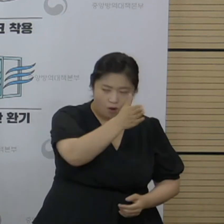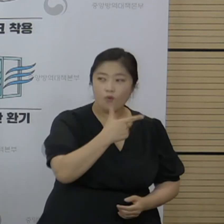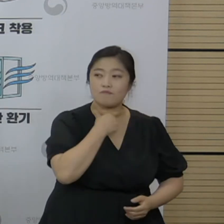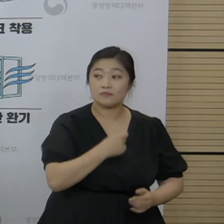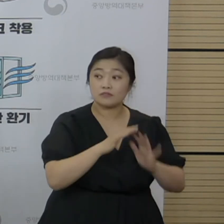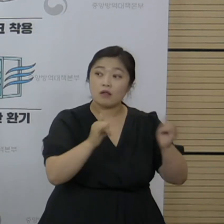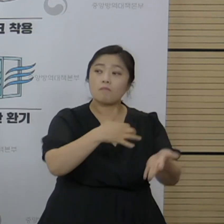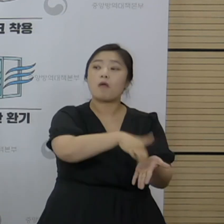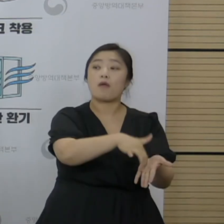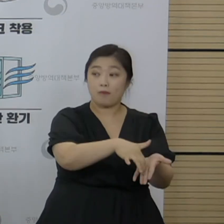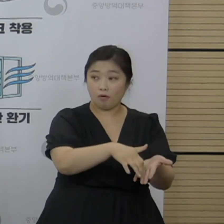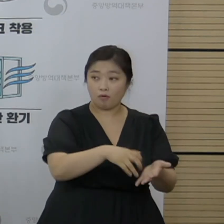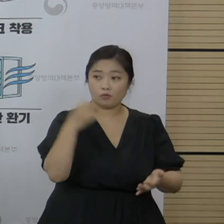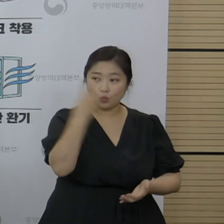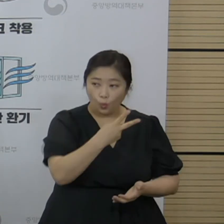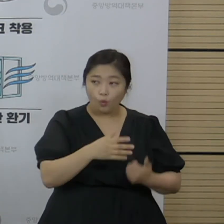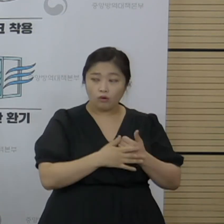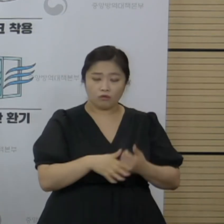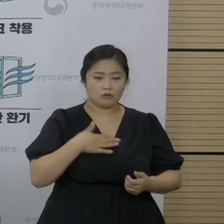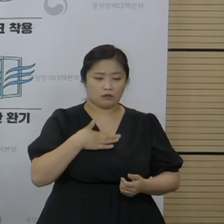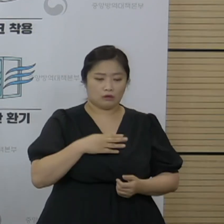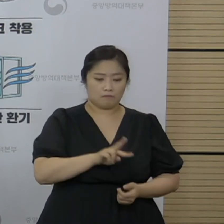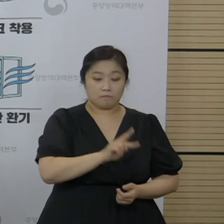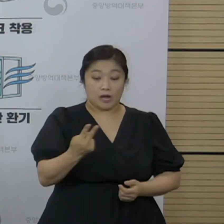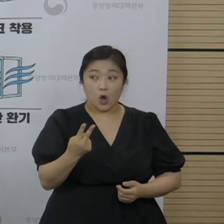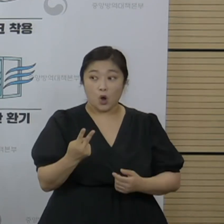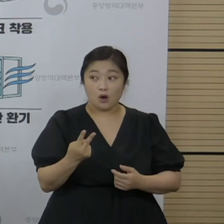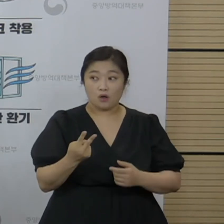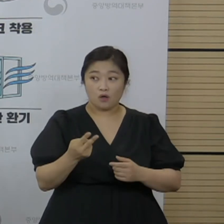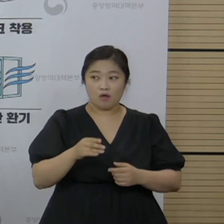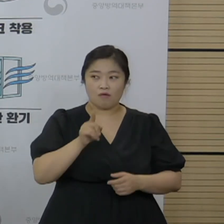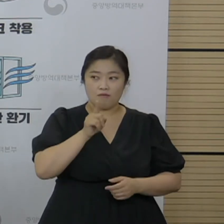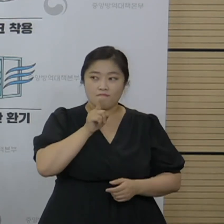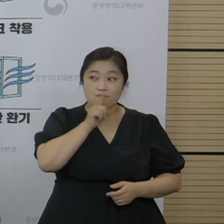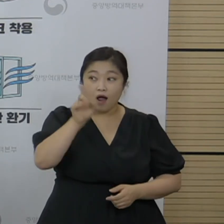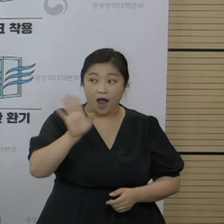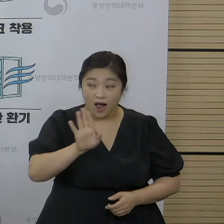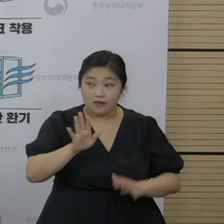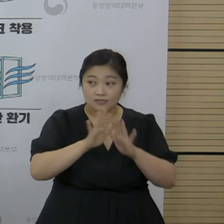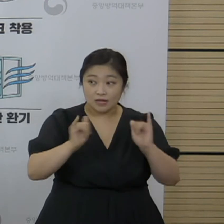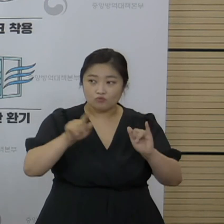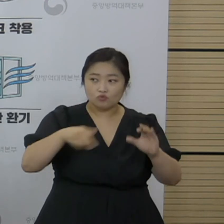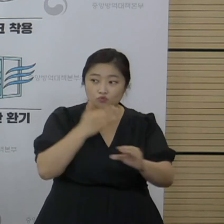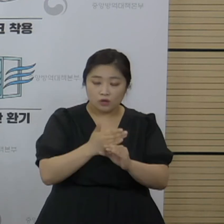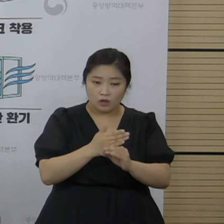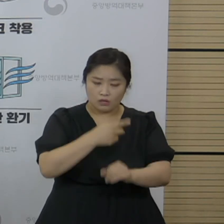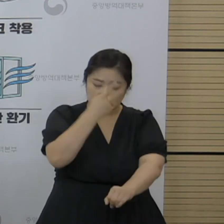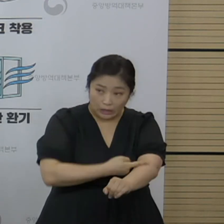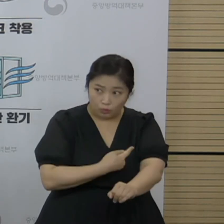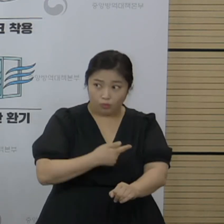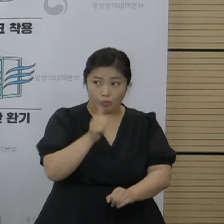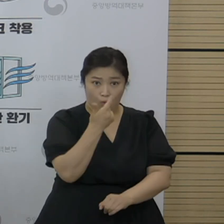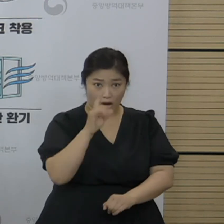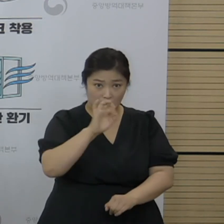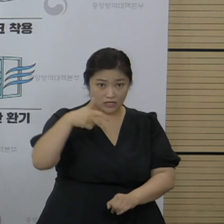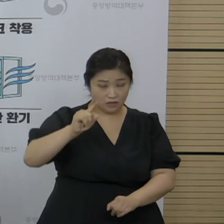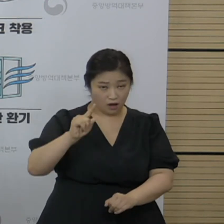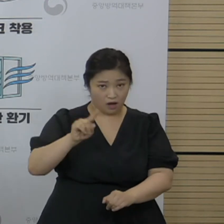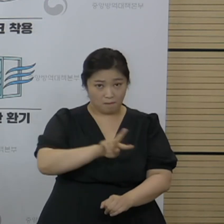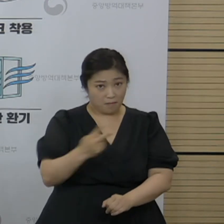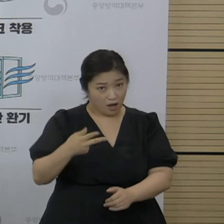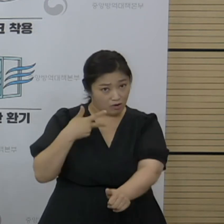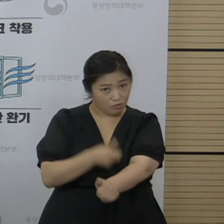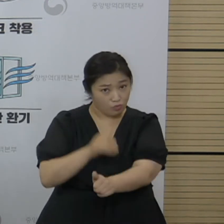단일접종 의사를 밝히지 않은 분들은 자동으로 화이자 교차접종 예약이 되는 게 맞는지 확인이 달라 있습니다.